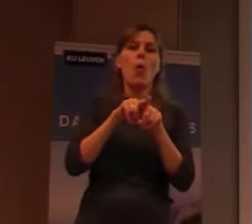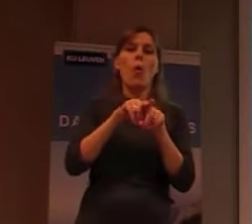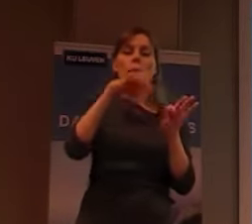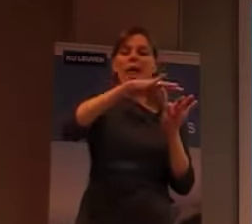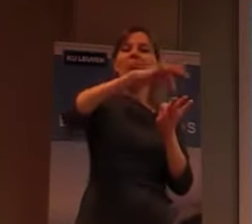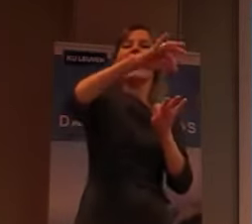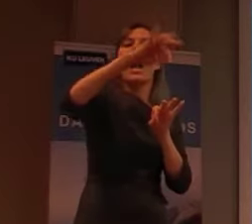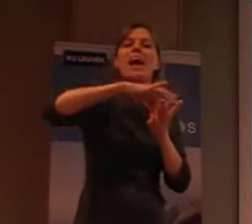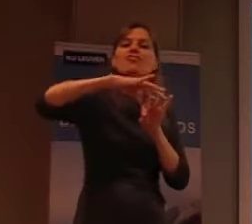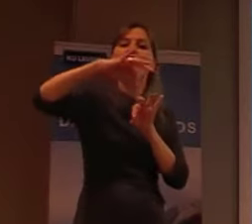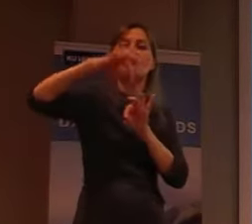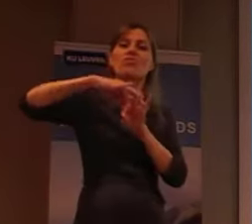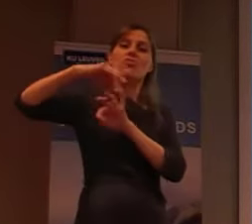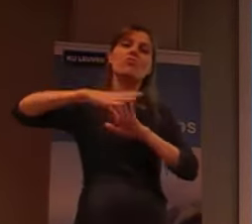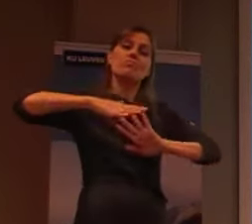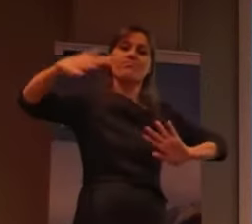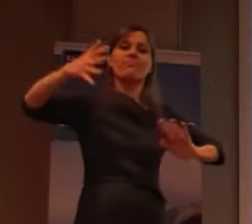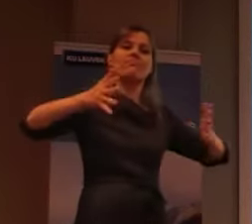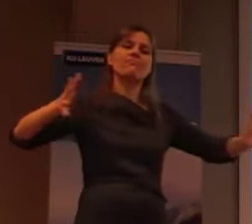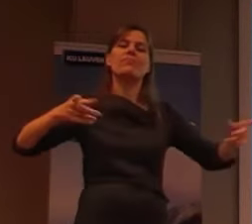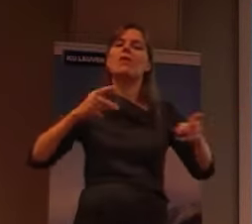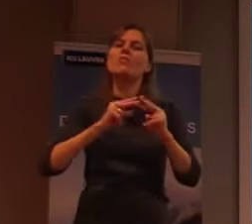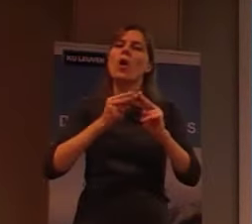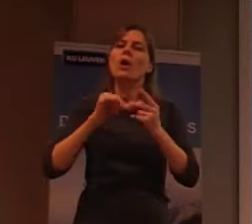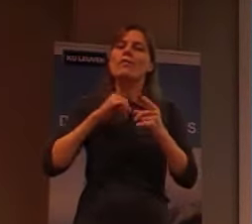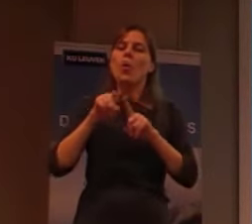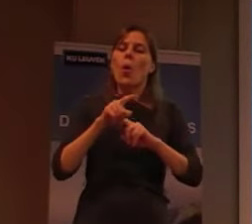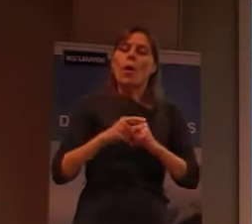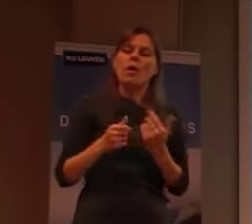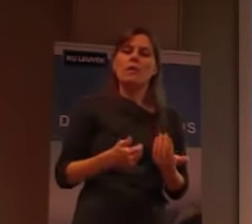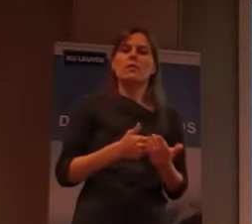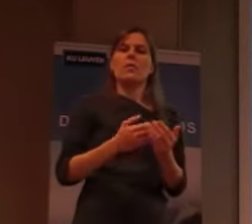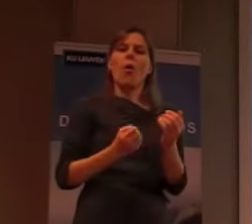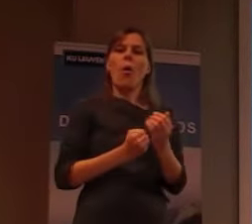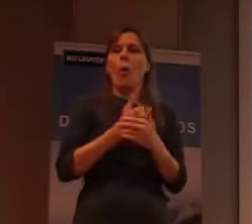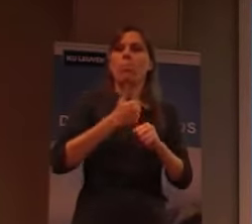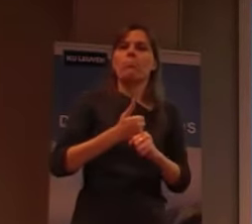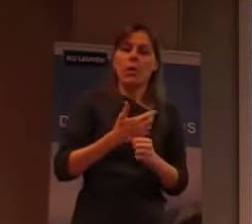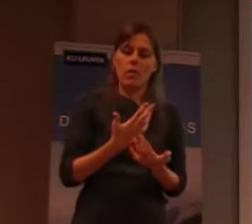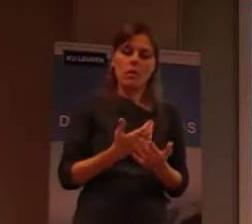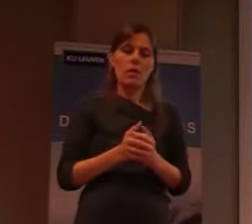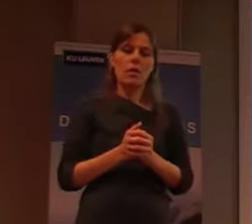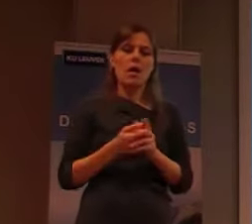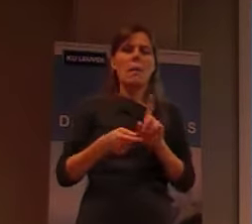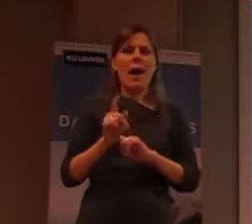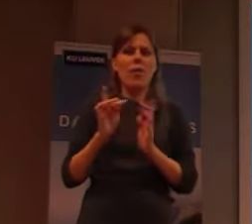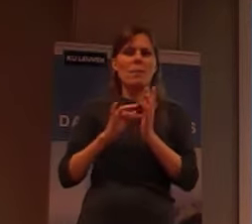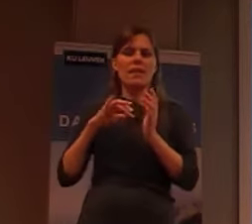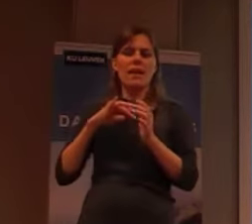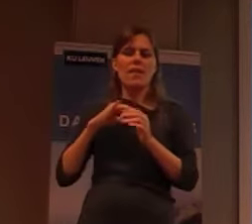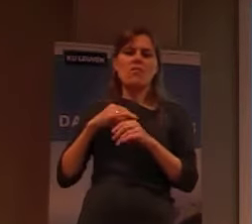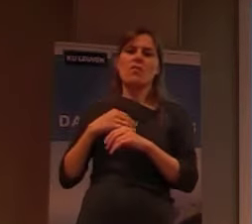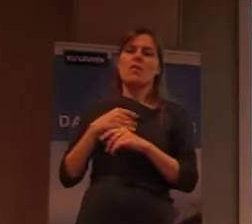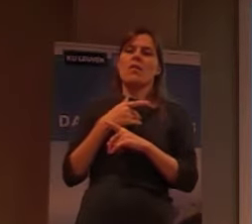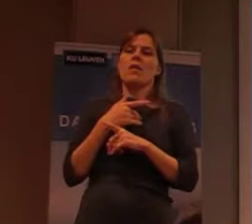suikerplantages. Maar eigenlijk, door de ziektes, en door de invloed, van heel veel, zowel van het